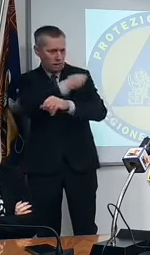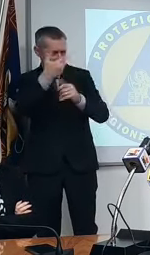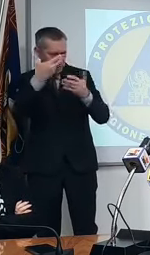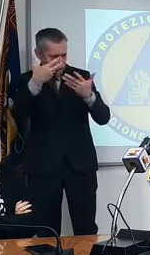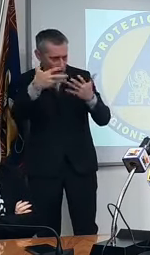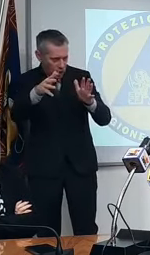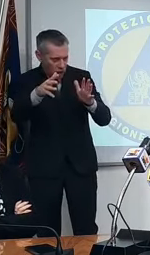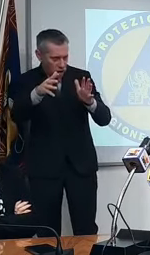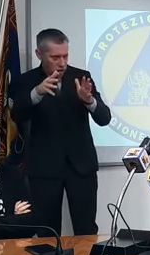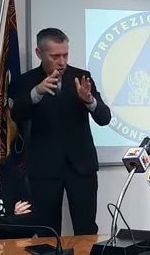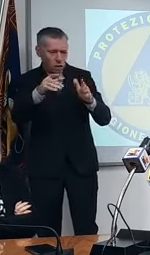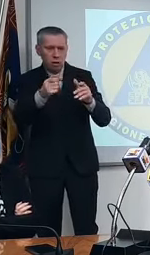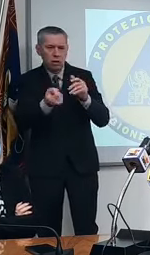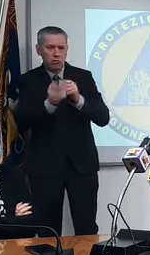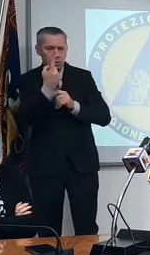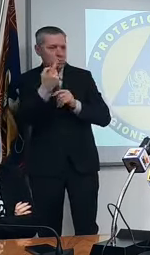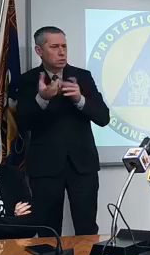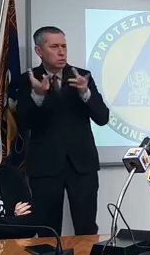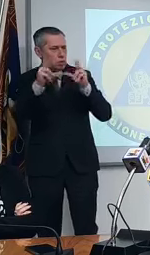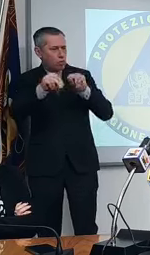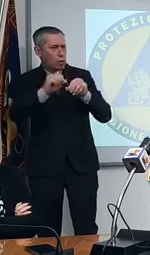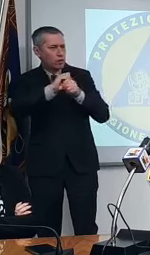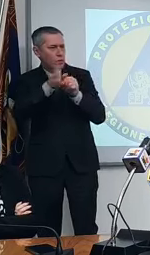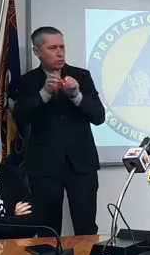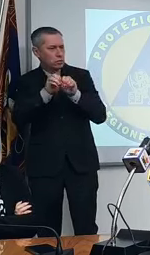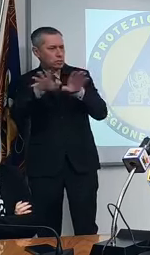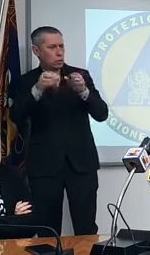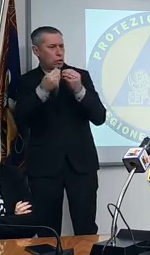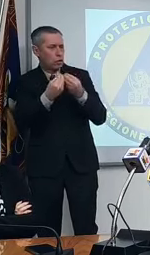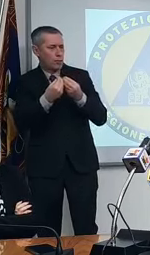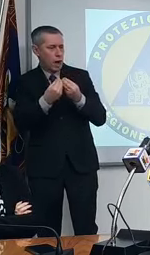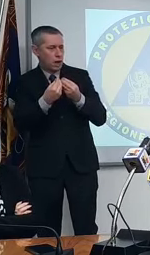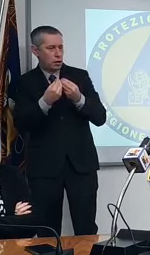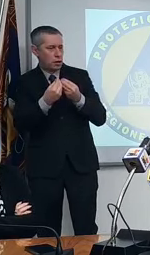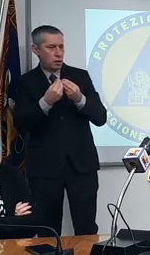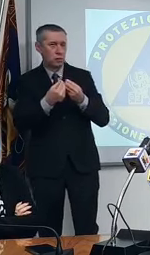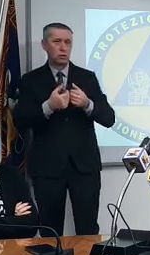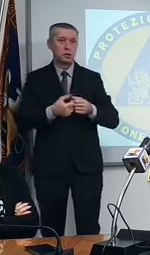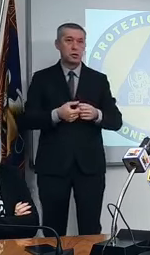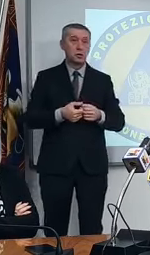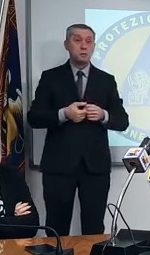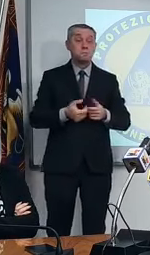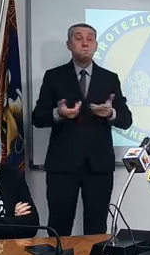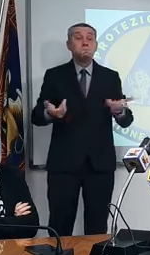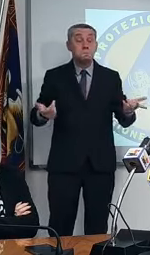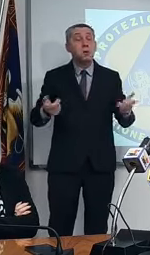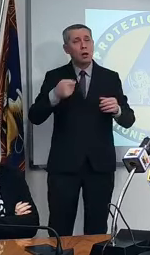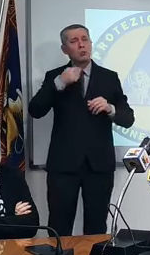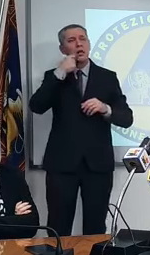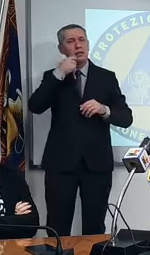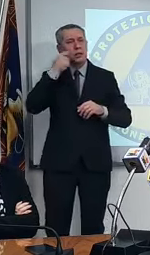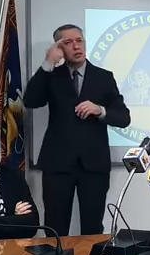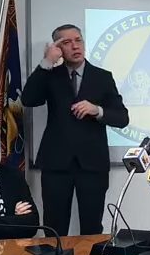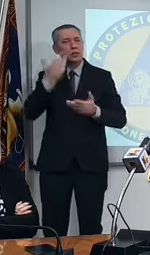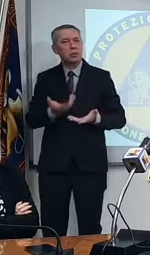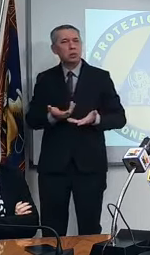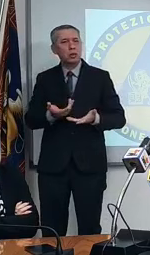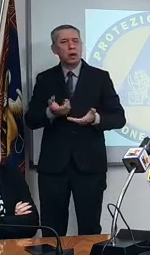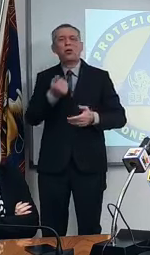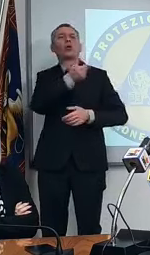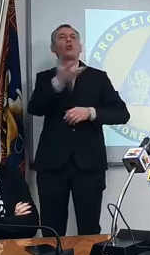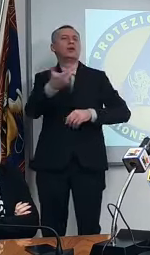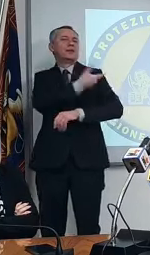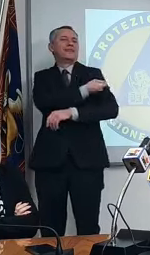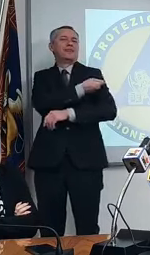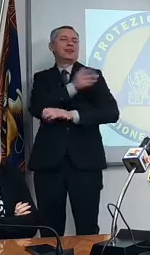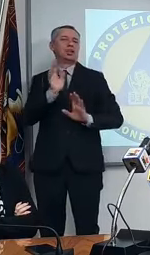sarà interessante verificarlo per capire quanti vaccinati ma neanche farsi un focus capire quanti erano i vaccinati